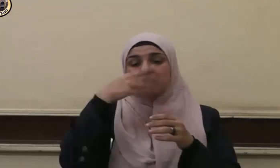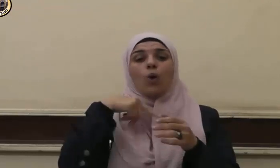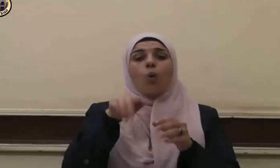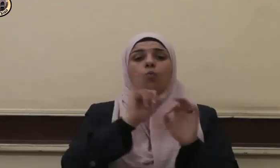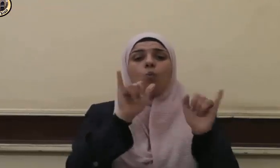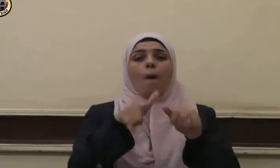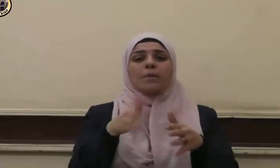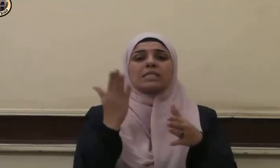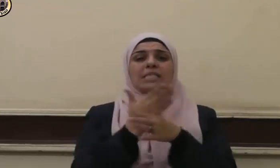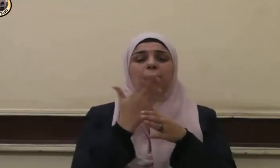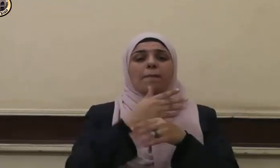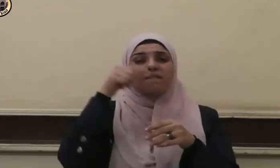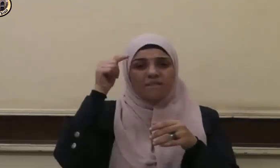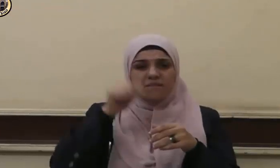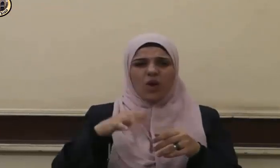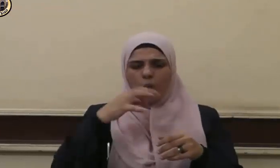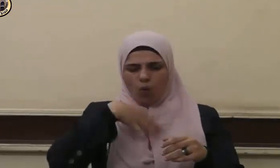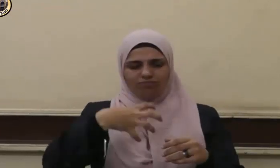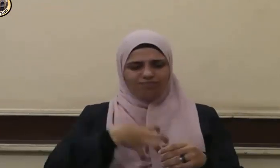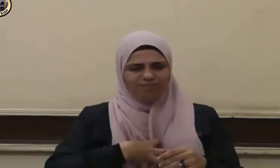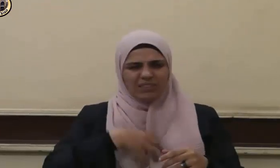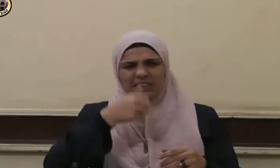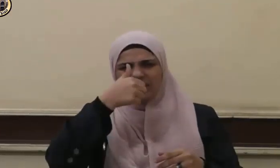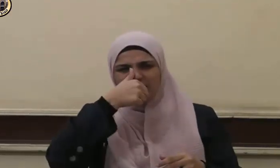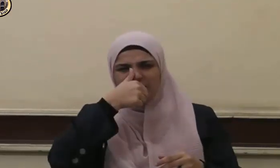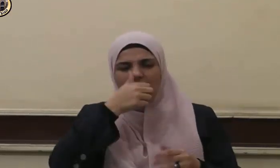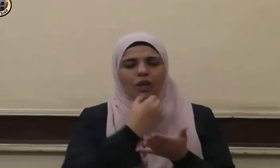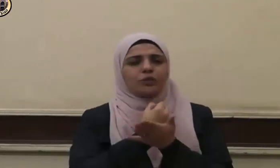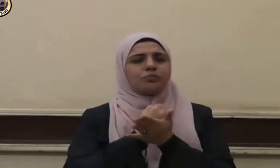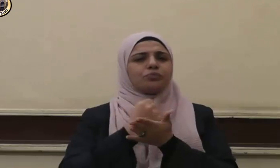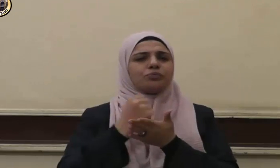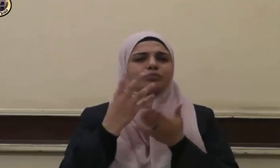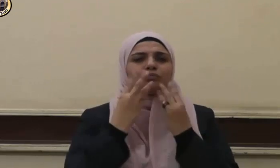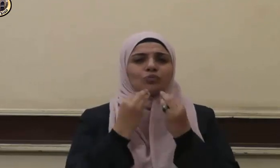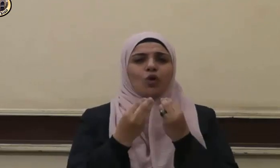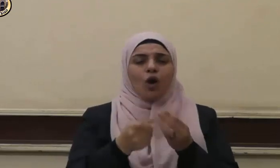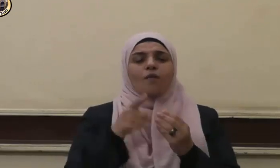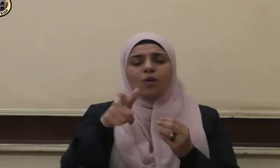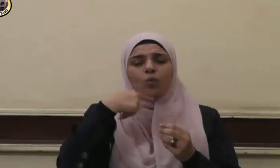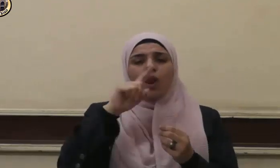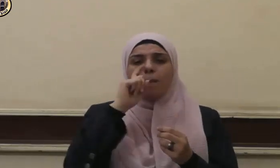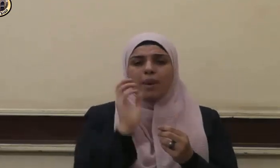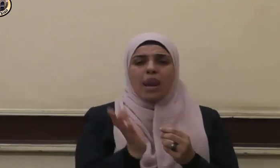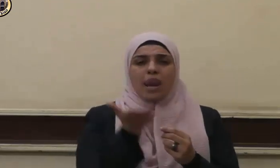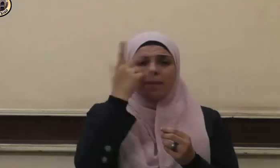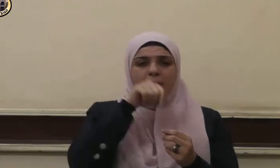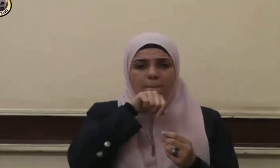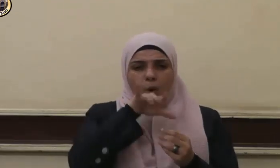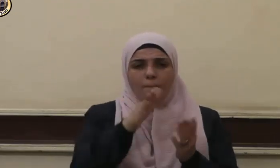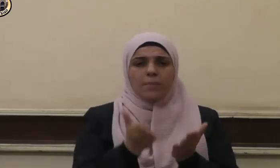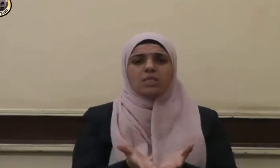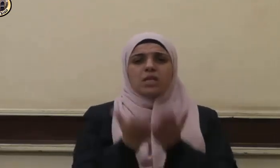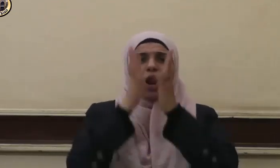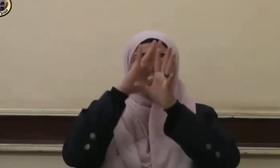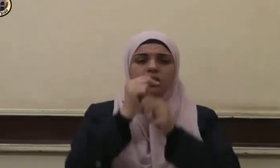سبب في تفريج الكربات فقد ذكر لنا النبي صلى الله عليه